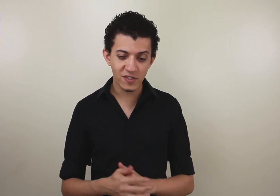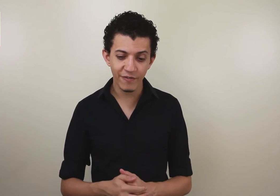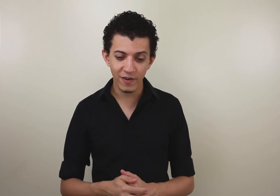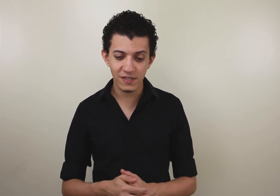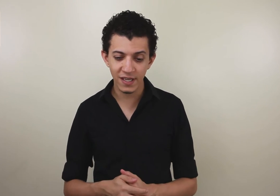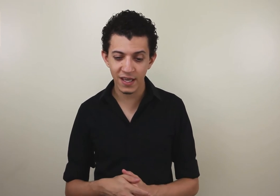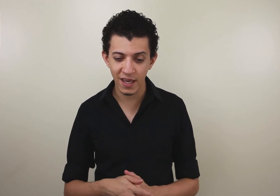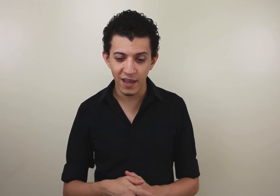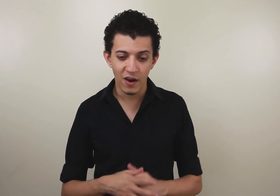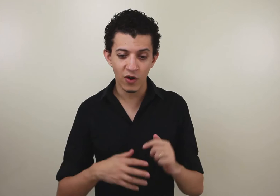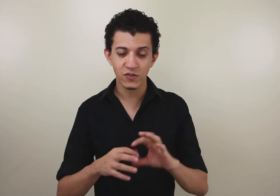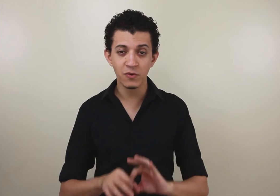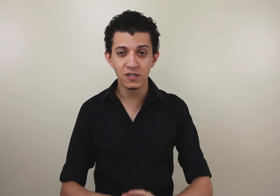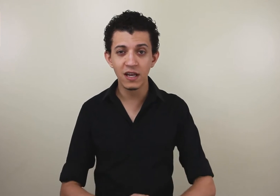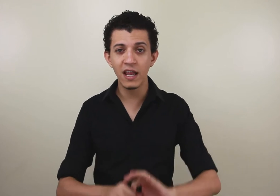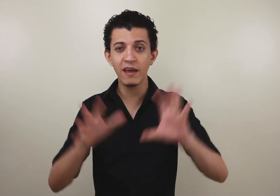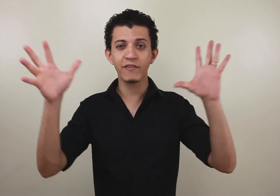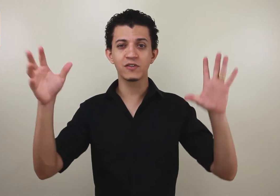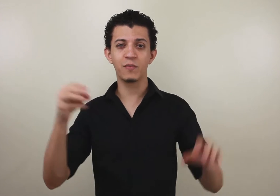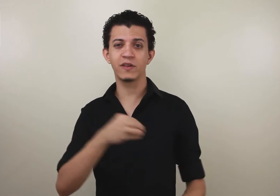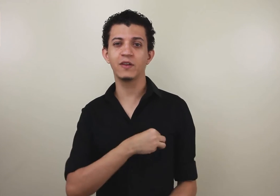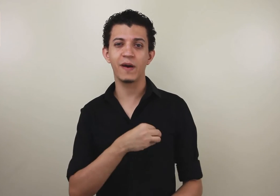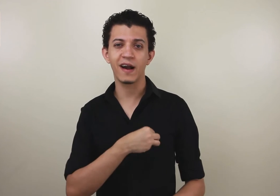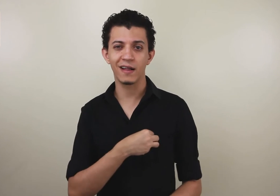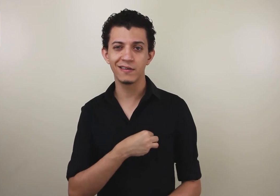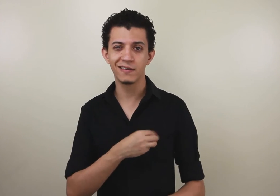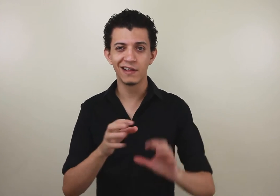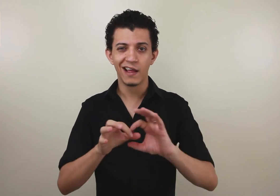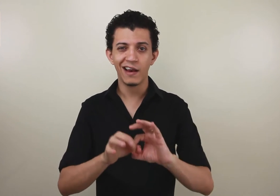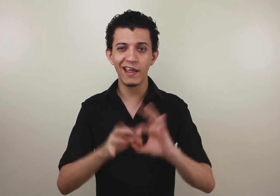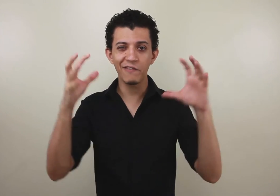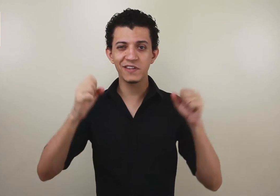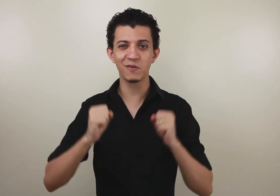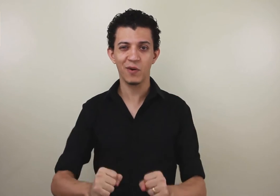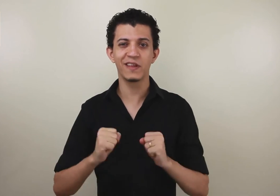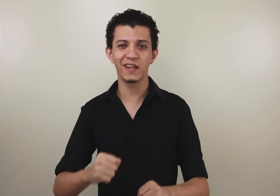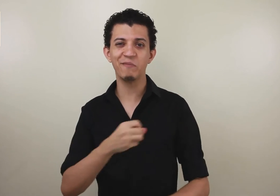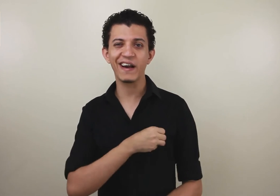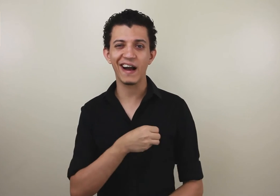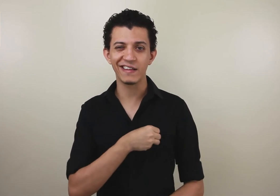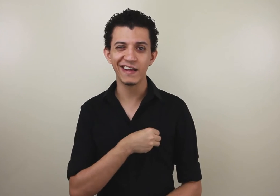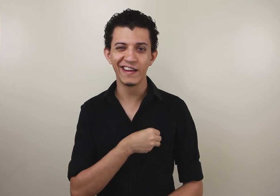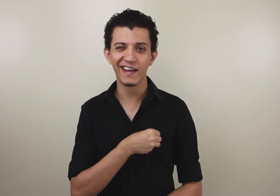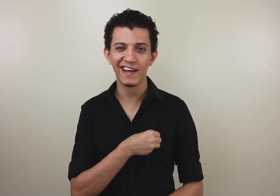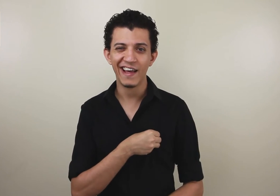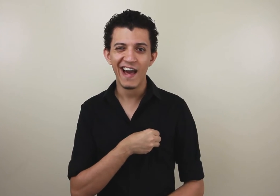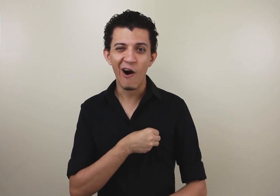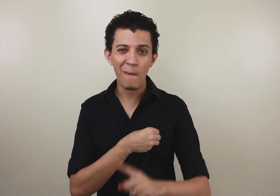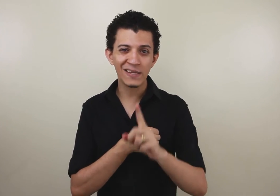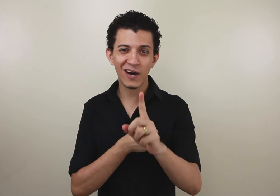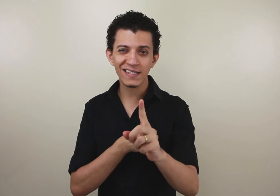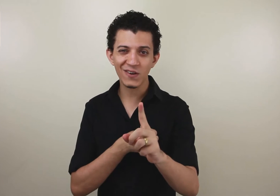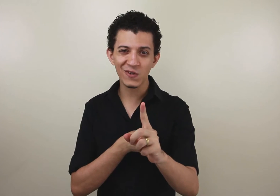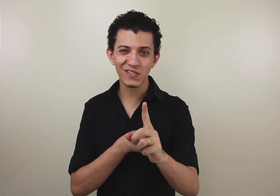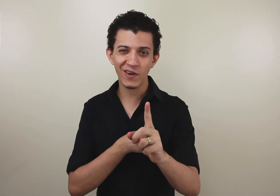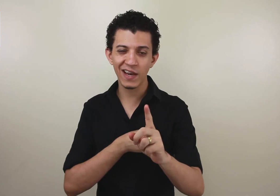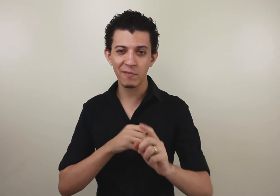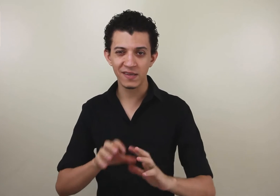pessoa falou assim que nós somos livres do poder do pecado. Livres do poder do pecado. Mas olha essa construção em livros.